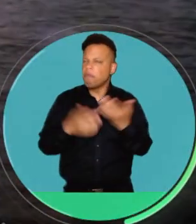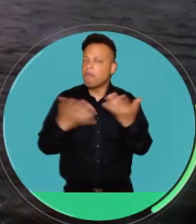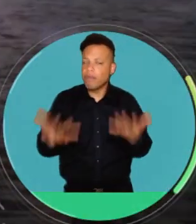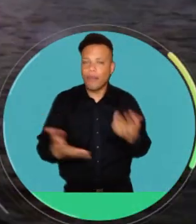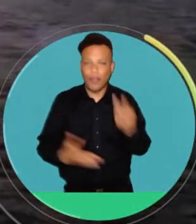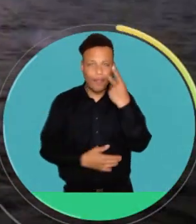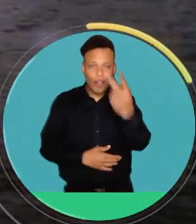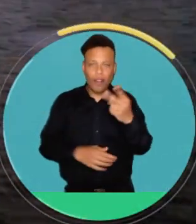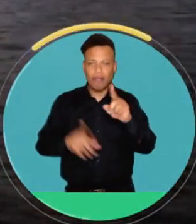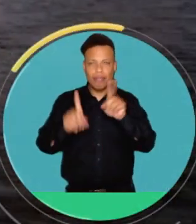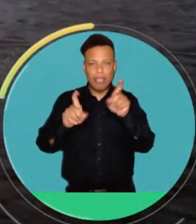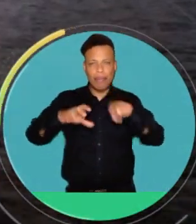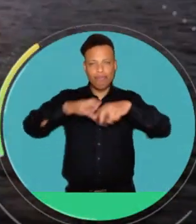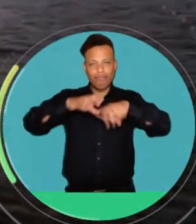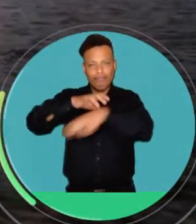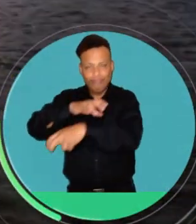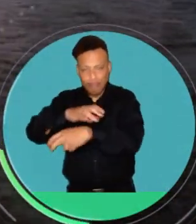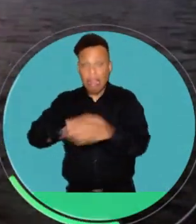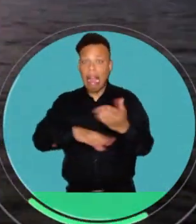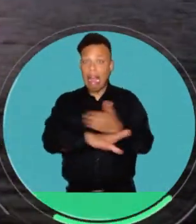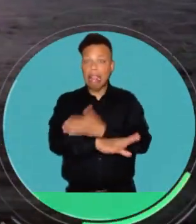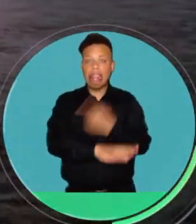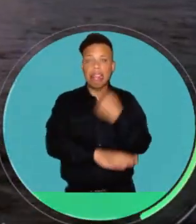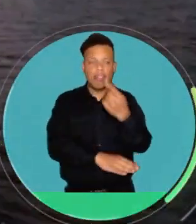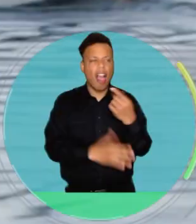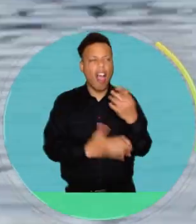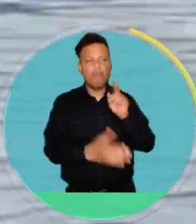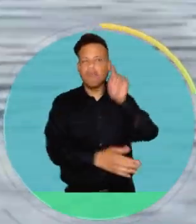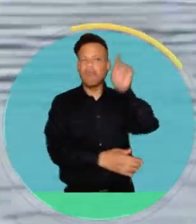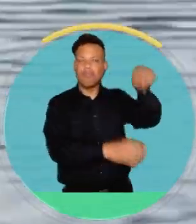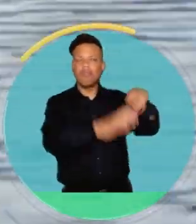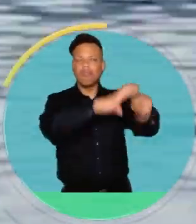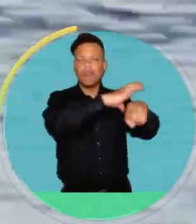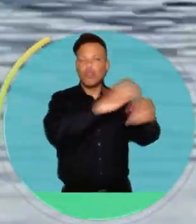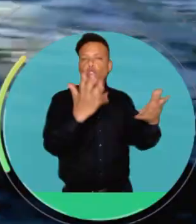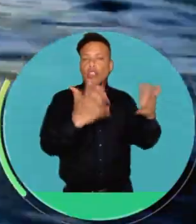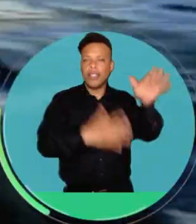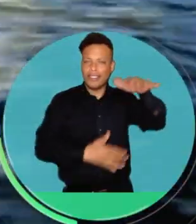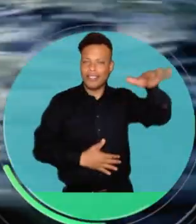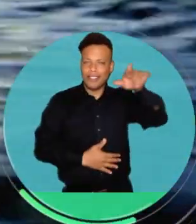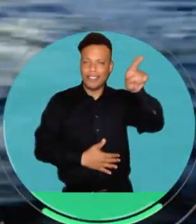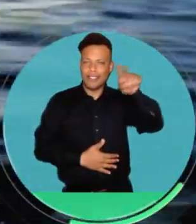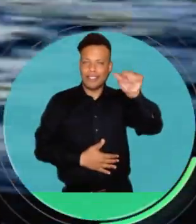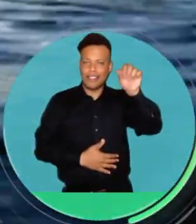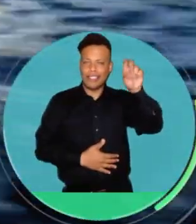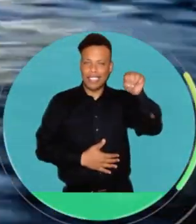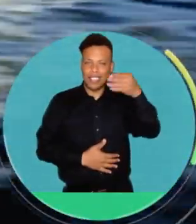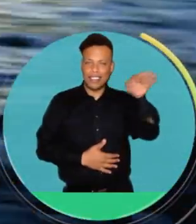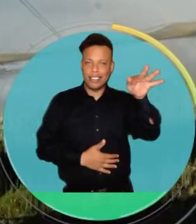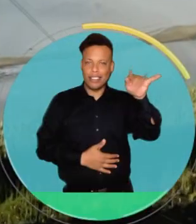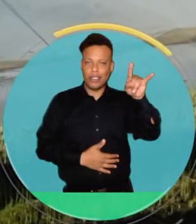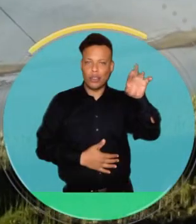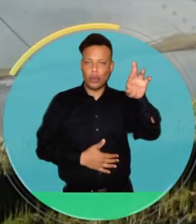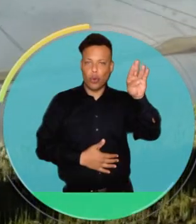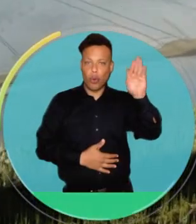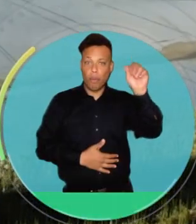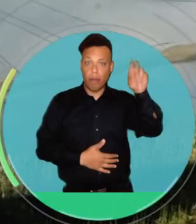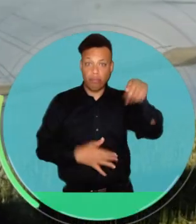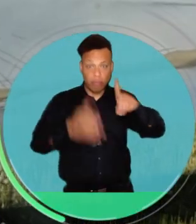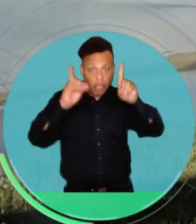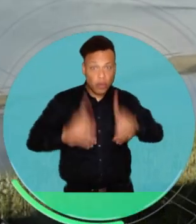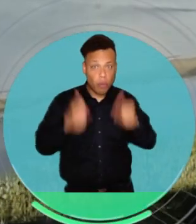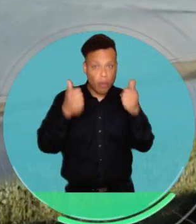hemos visto que toda la minería, por lo menos cuando se está hablando de hacer minería en el páramo de Santurban,